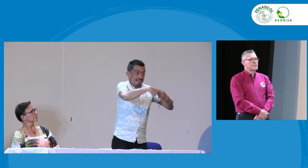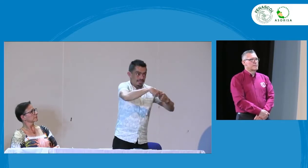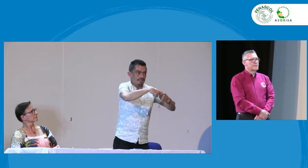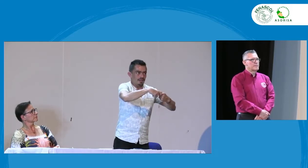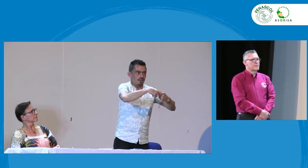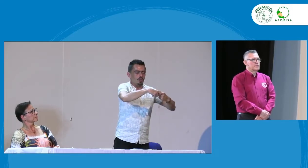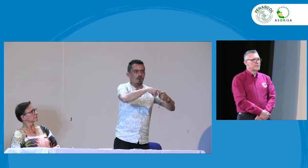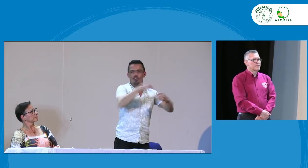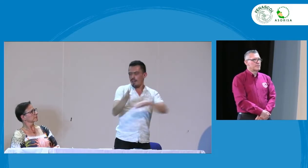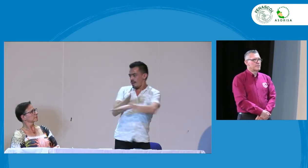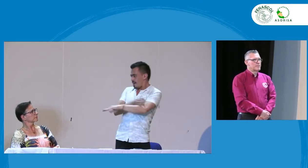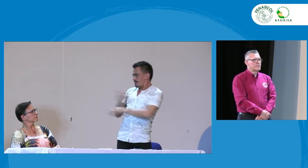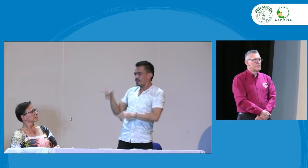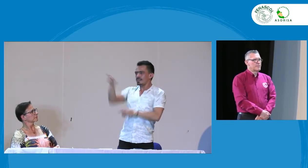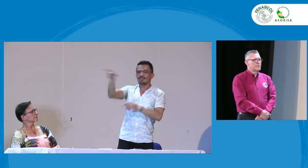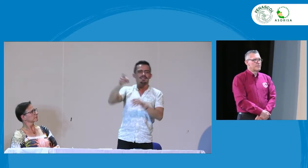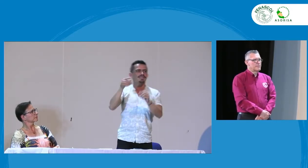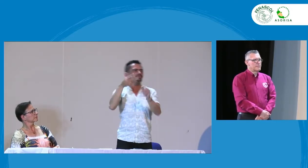el español como segunda lengua en este caso